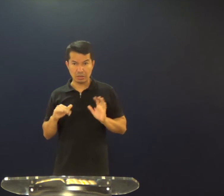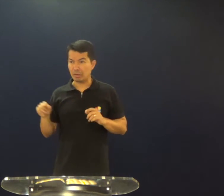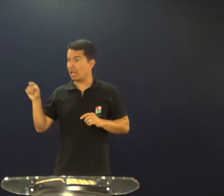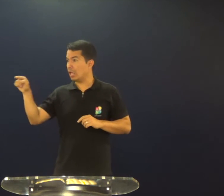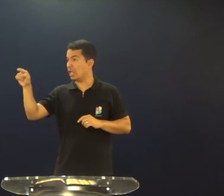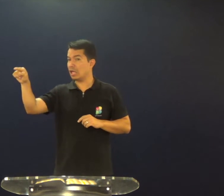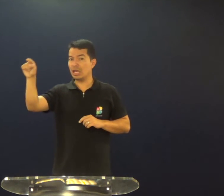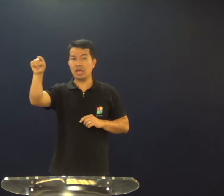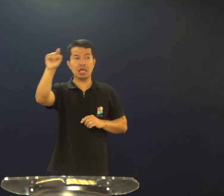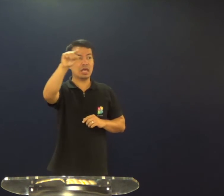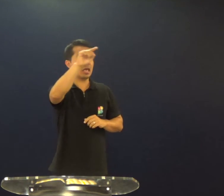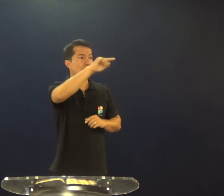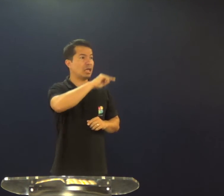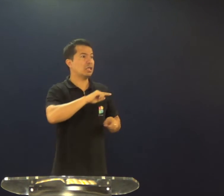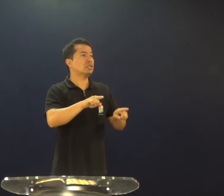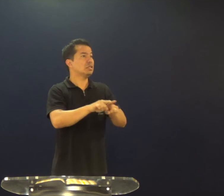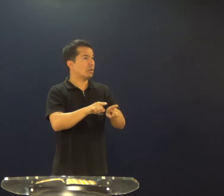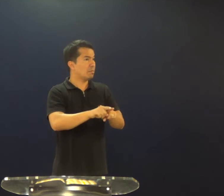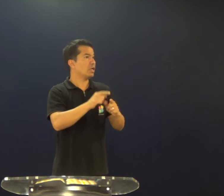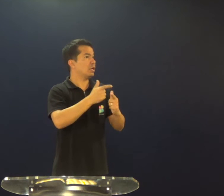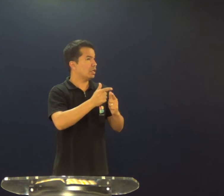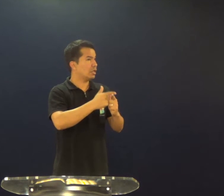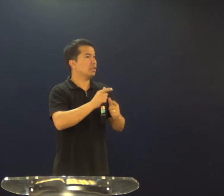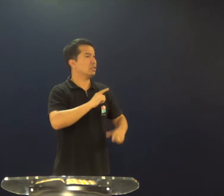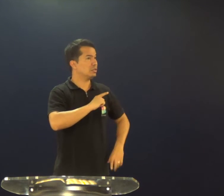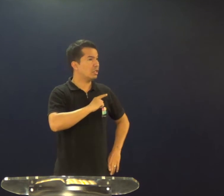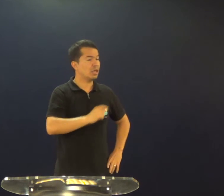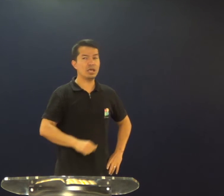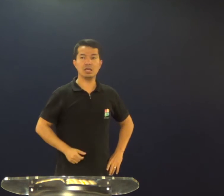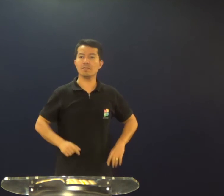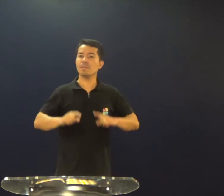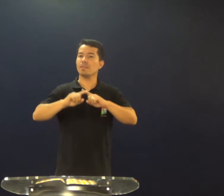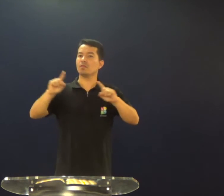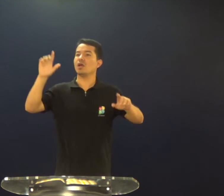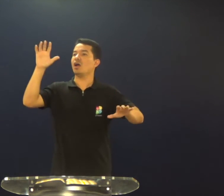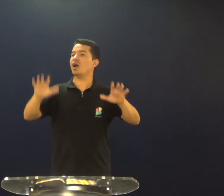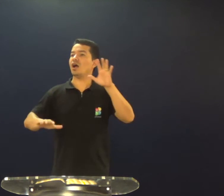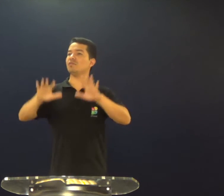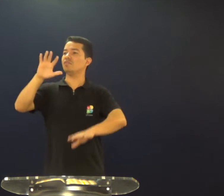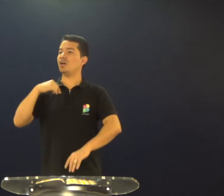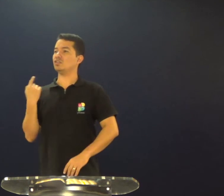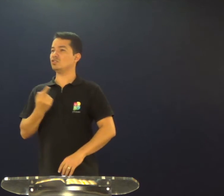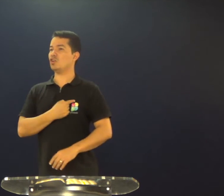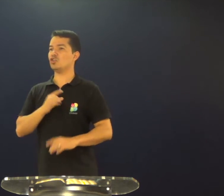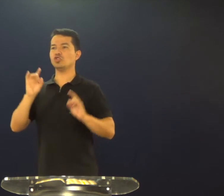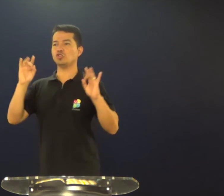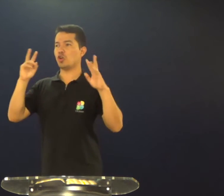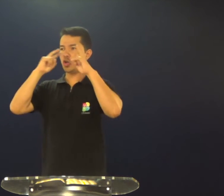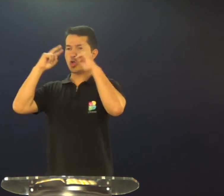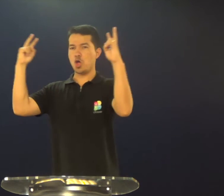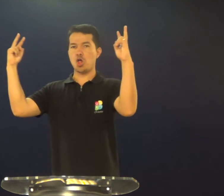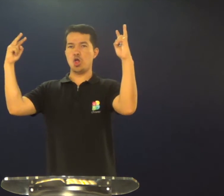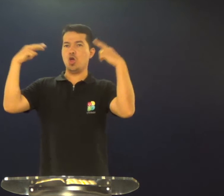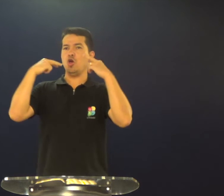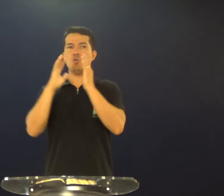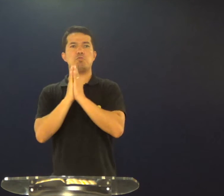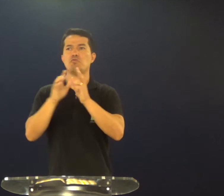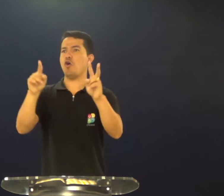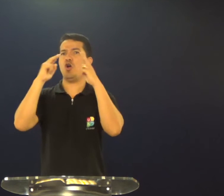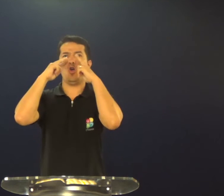não sou o único que tem problema, esse, esse, esse, esse, esse também tem, mas às vezes nós fazemos o que? Olhamos só para